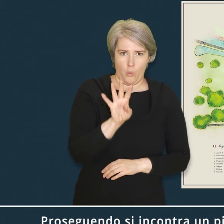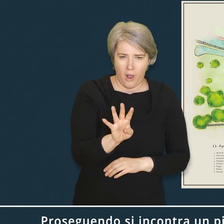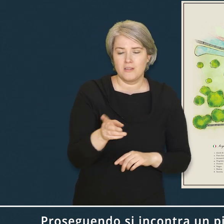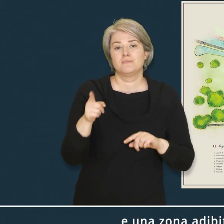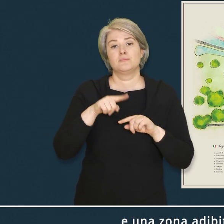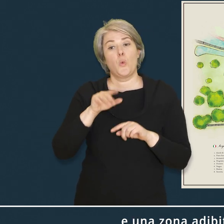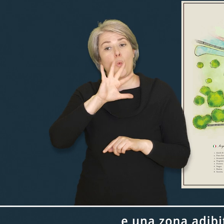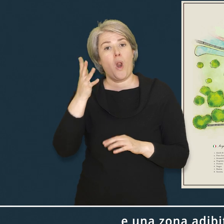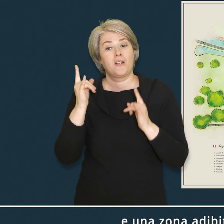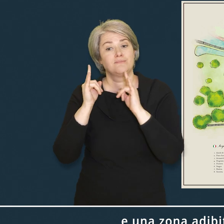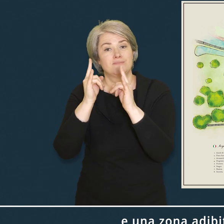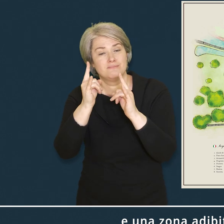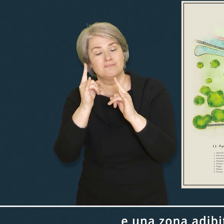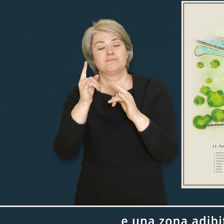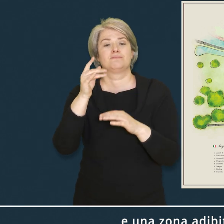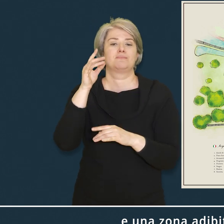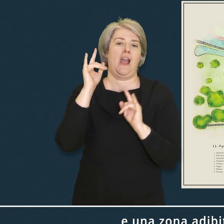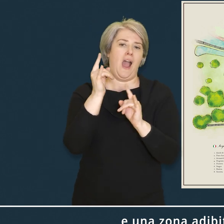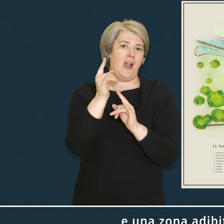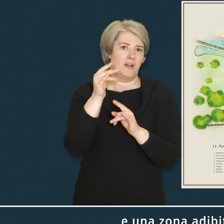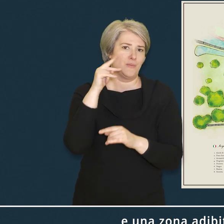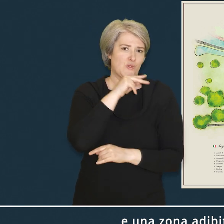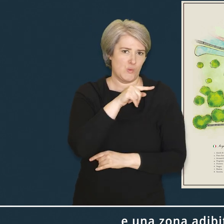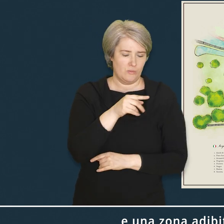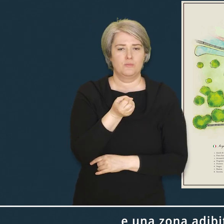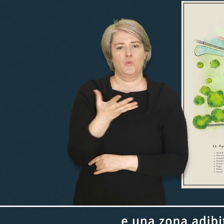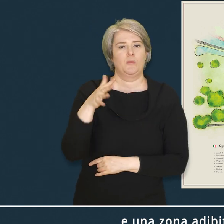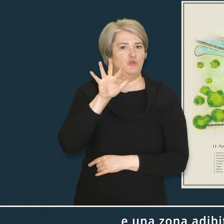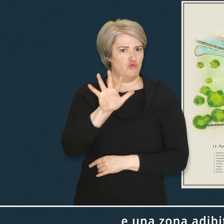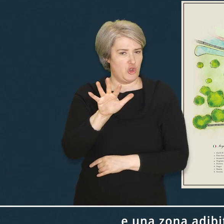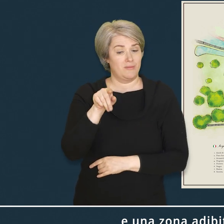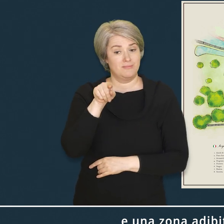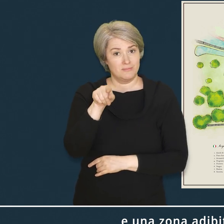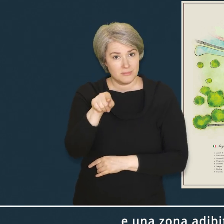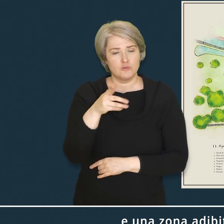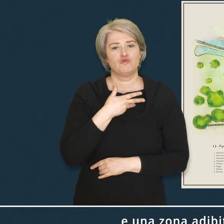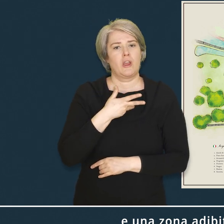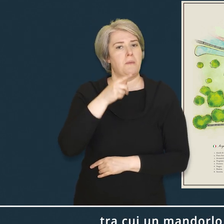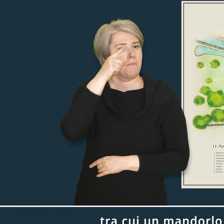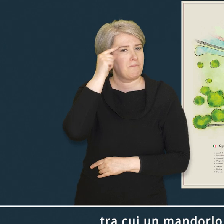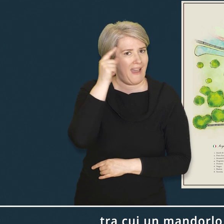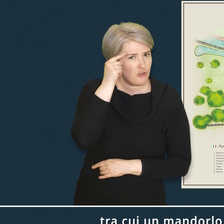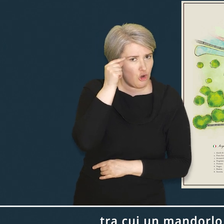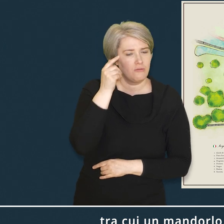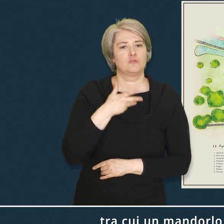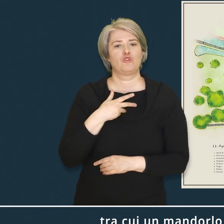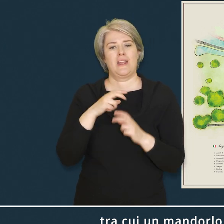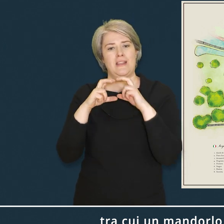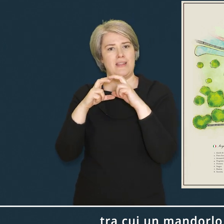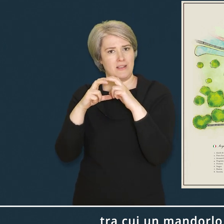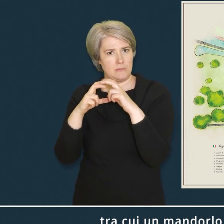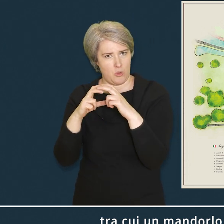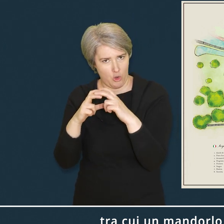E una zona adibita ad alberi da frutto Numero 5 Tra cui un